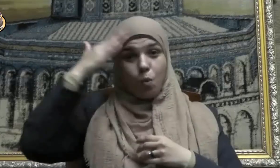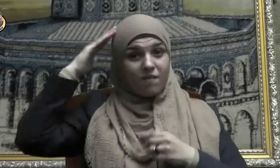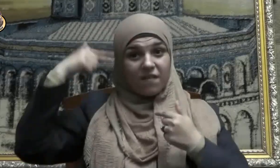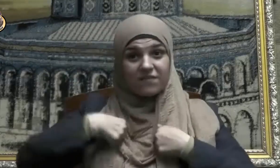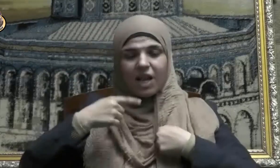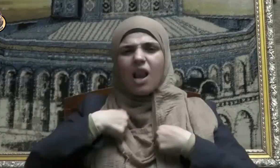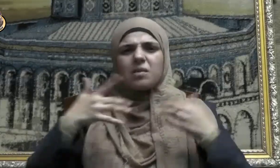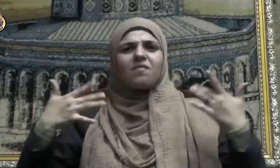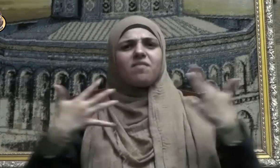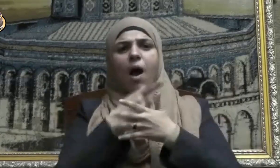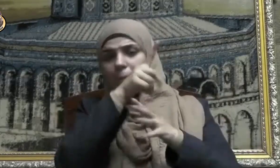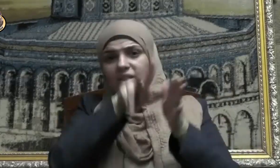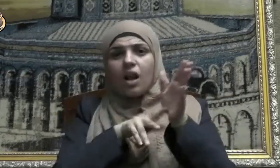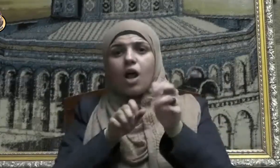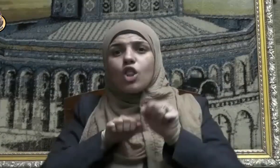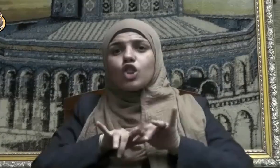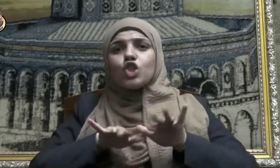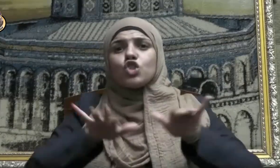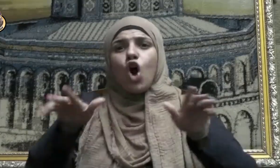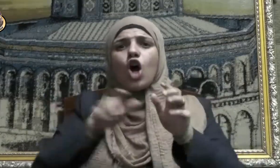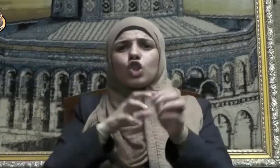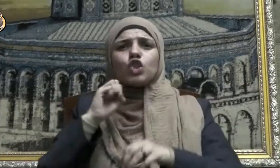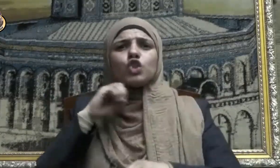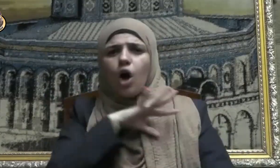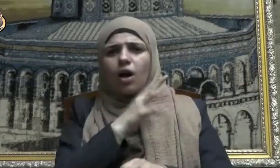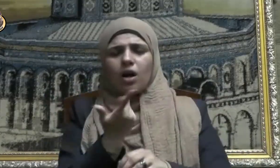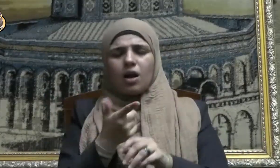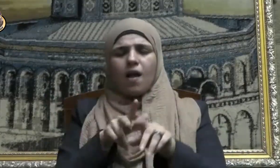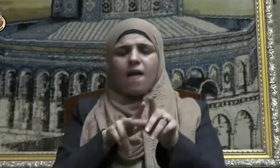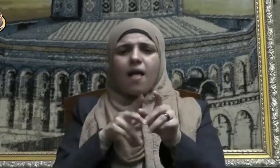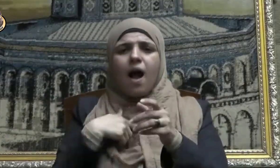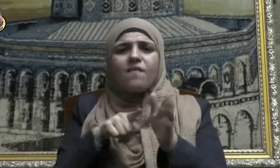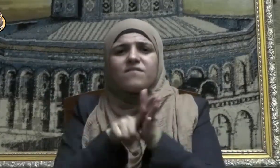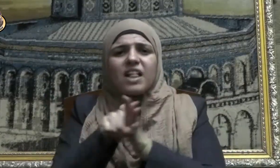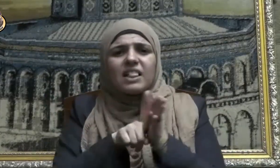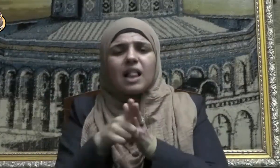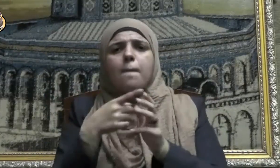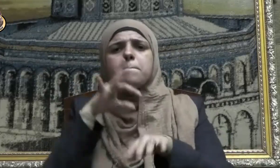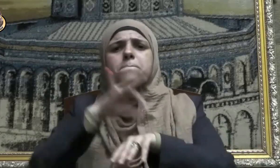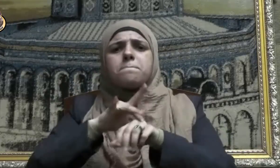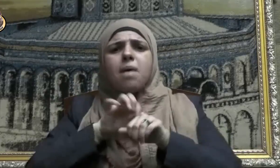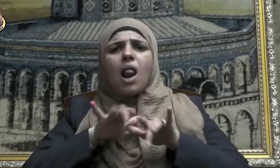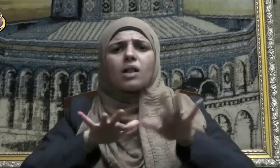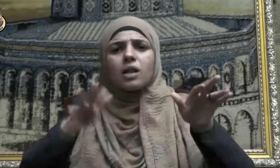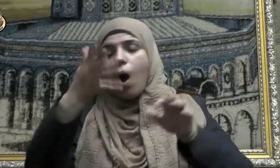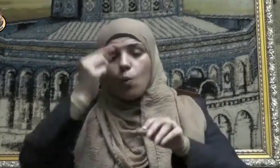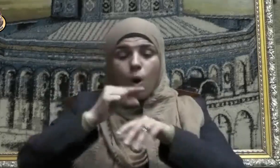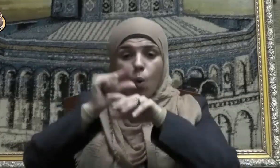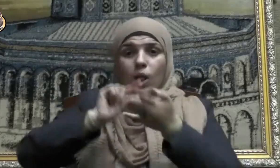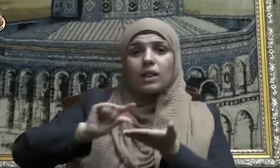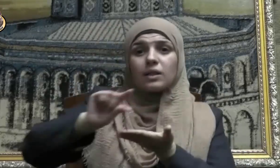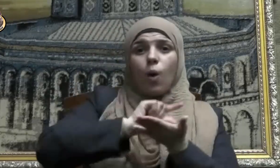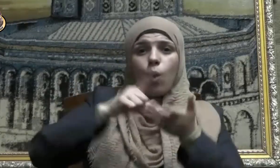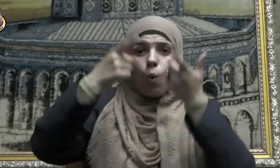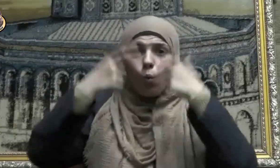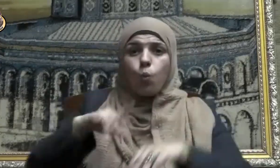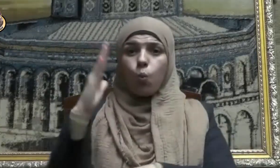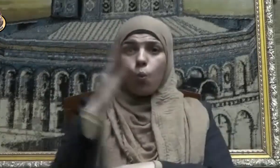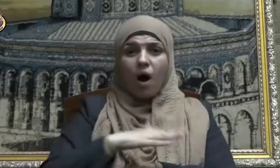انتشرت الفتنة أو تفش المرض أو أصاب الوطن انكسار قال